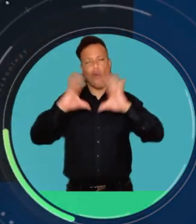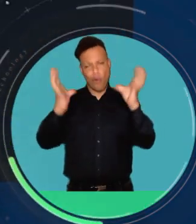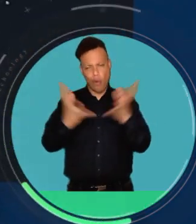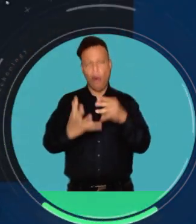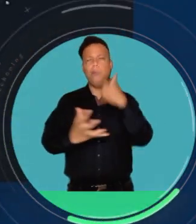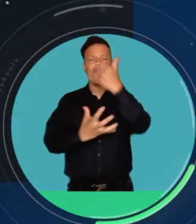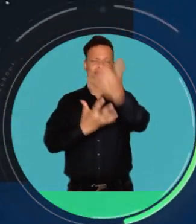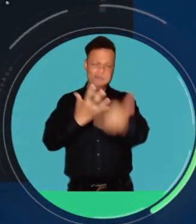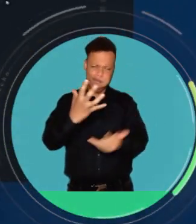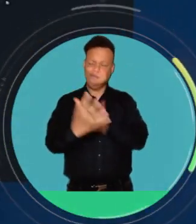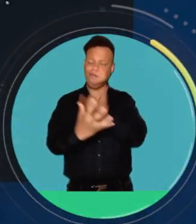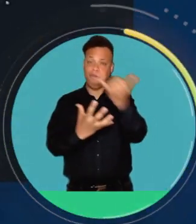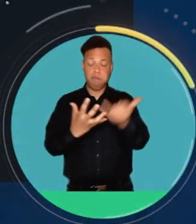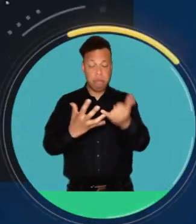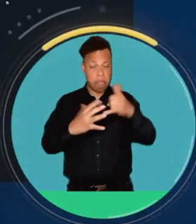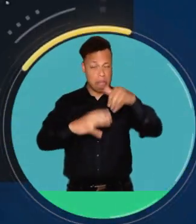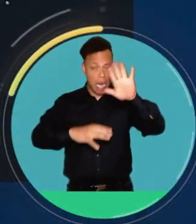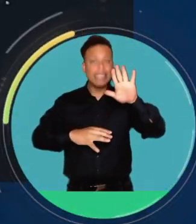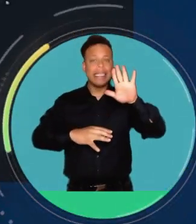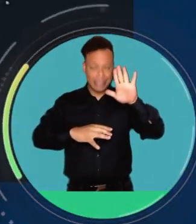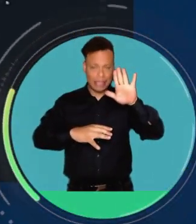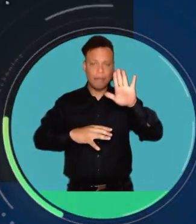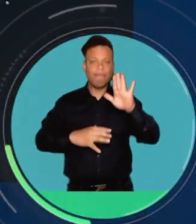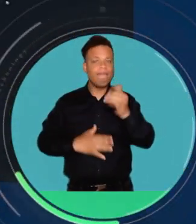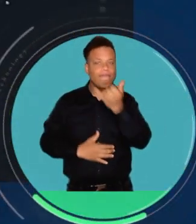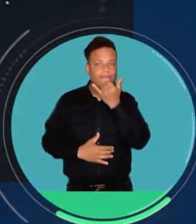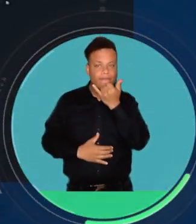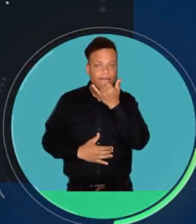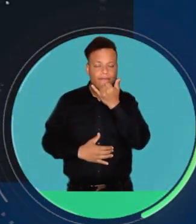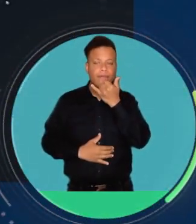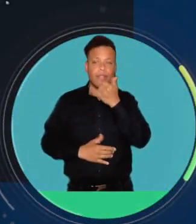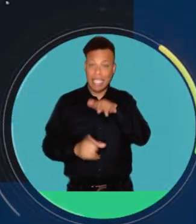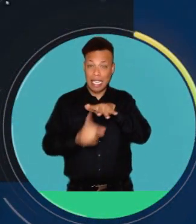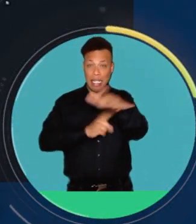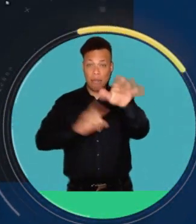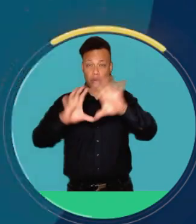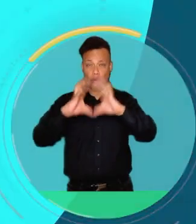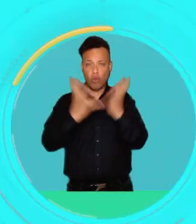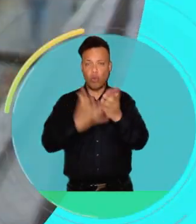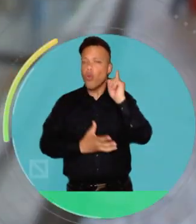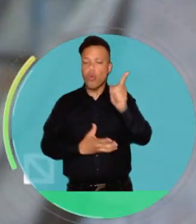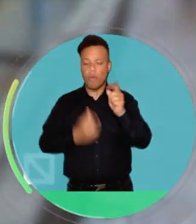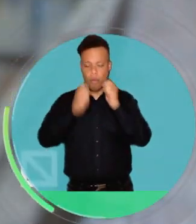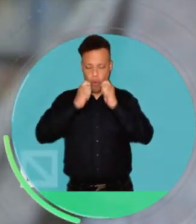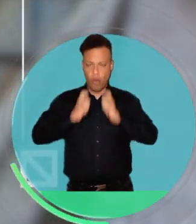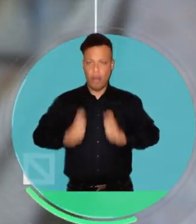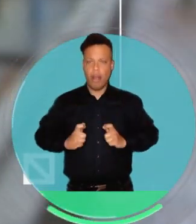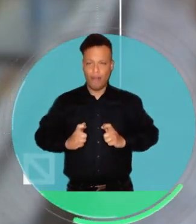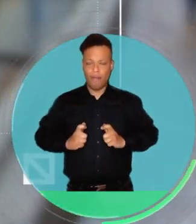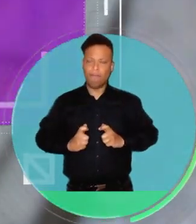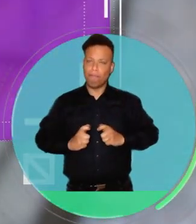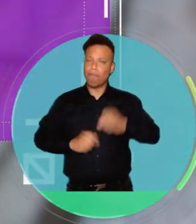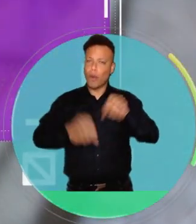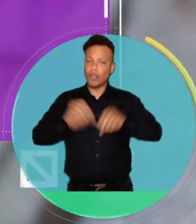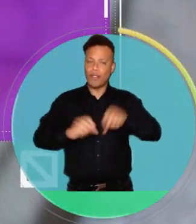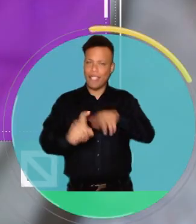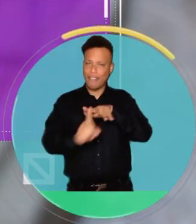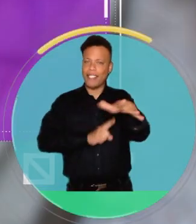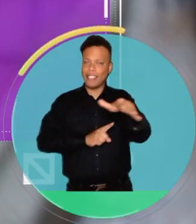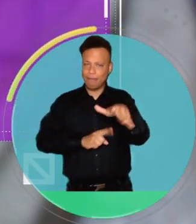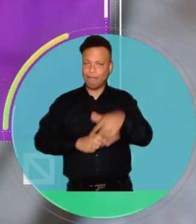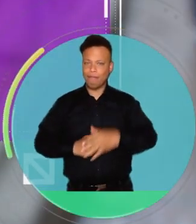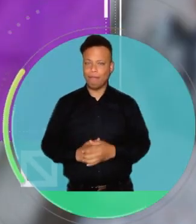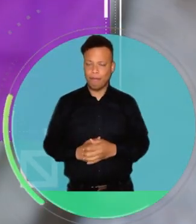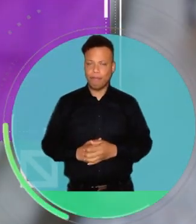definición la coloca como el componente más abundante de la superficie terráquea, los cambios en el planeta propiciados por el ser humano